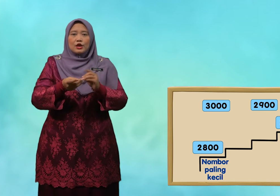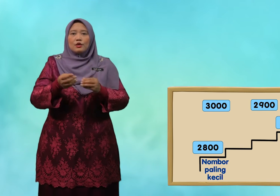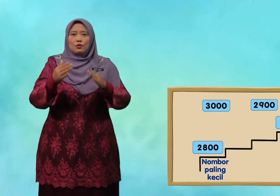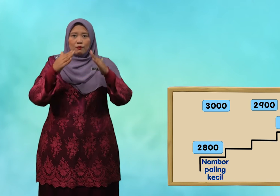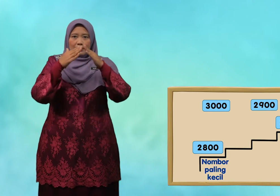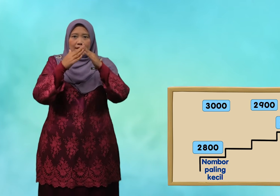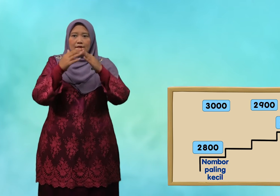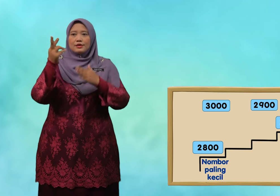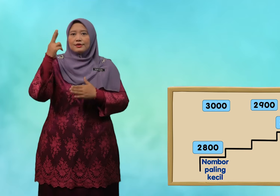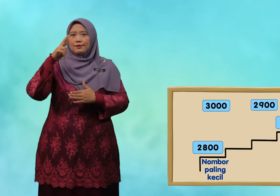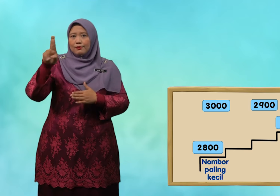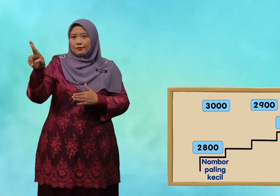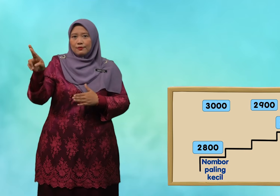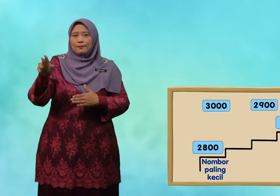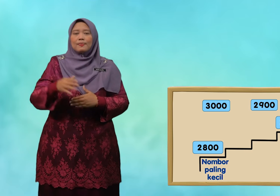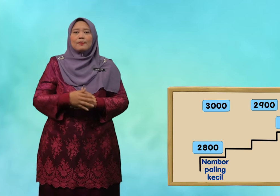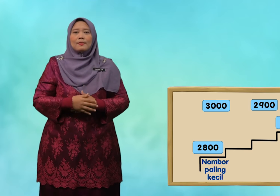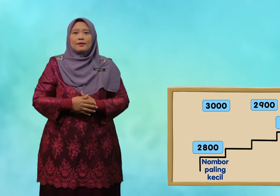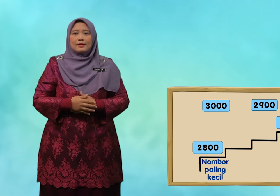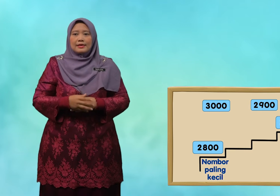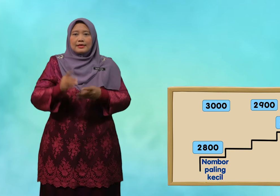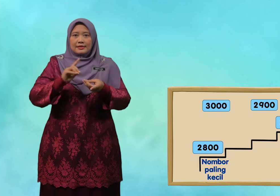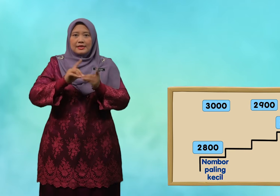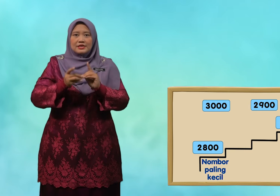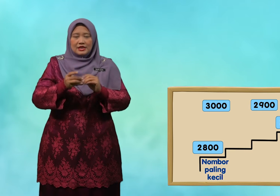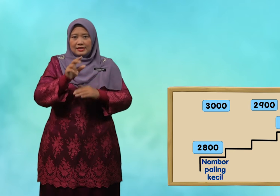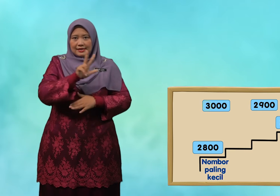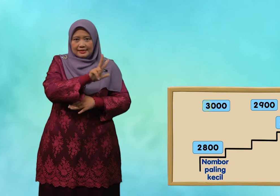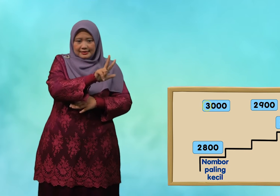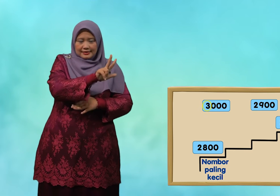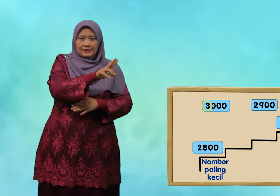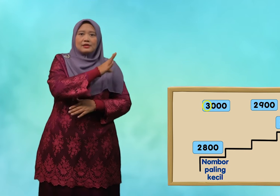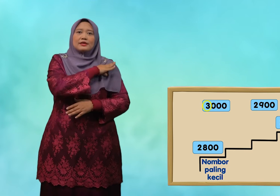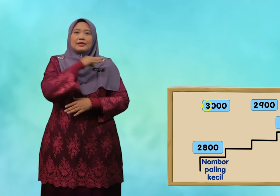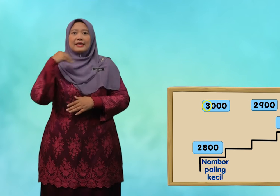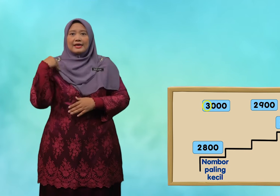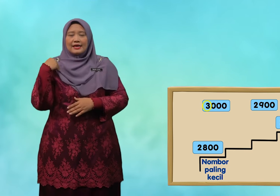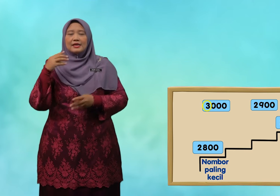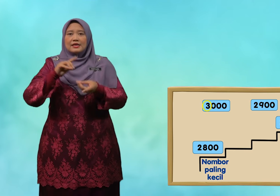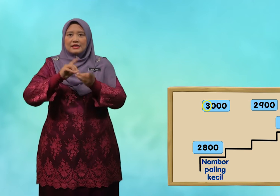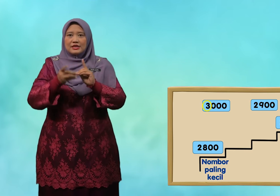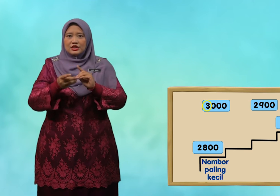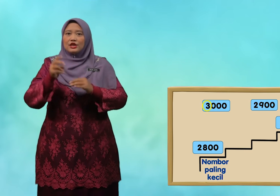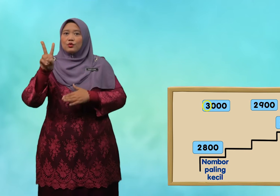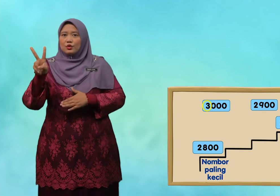rumah ribu. Dijit 3 dan dijit 2.